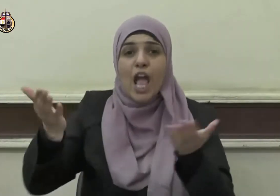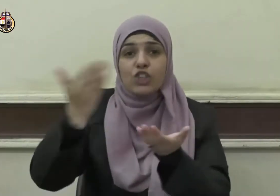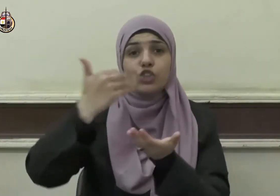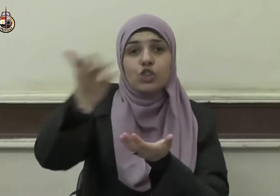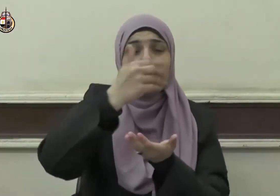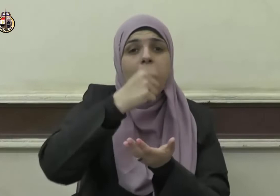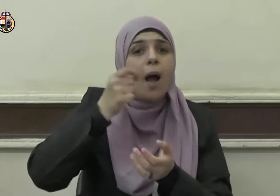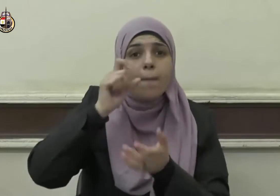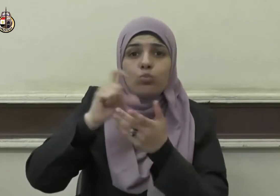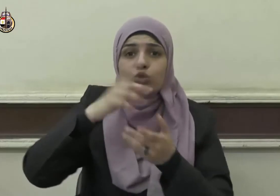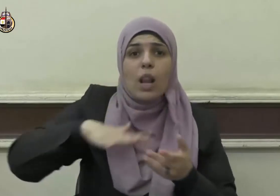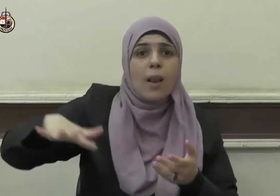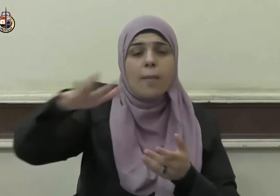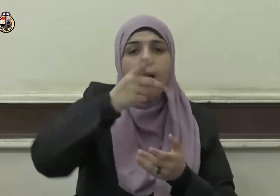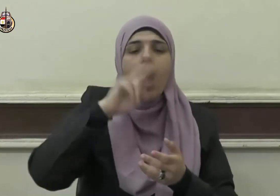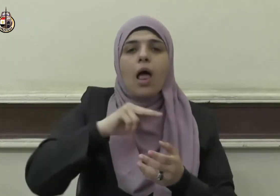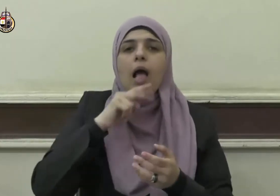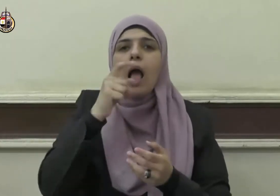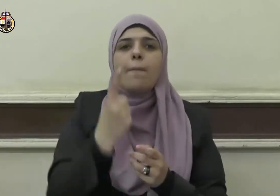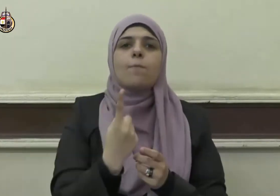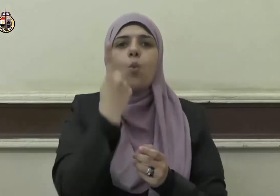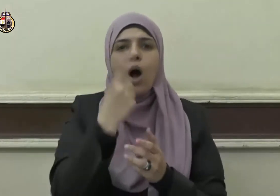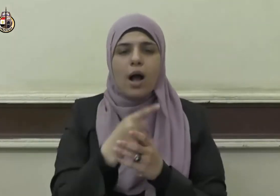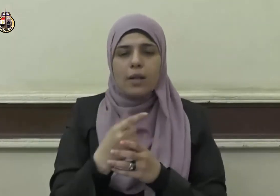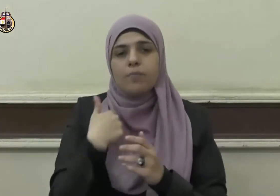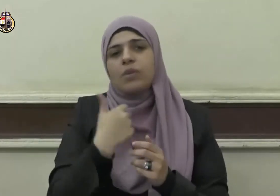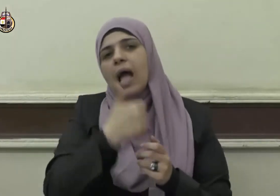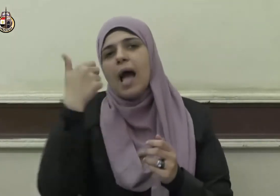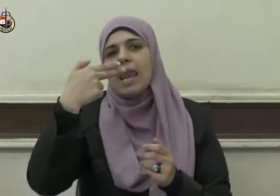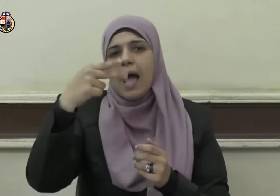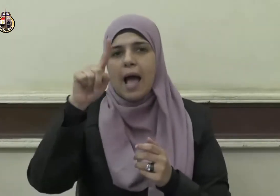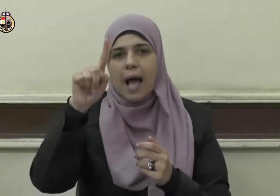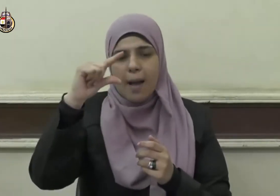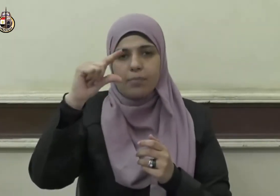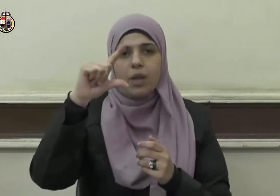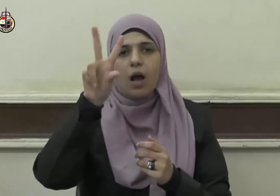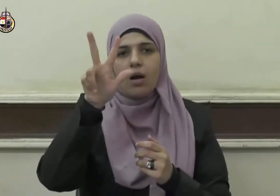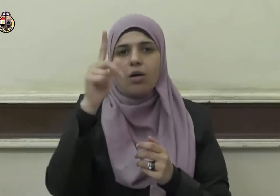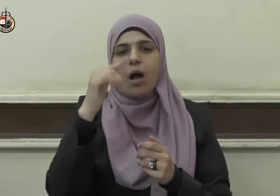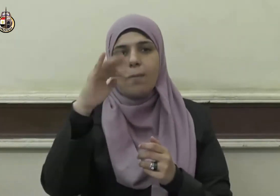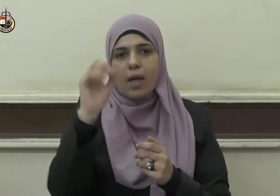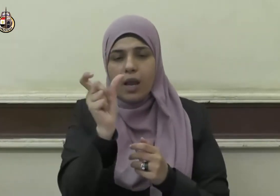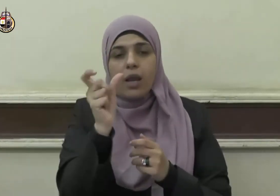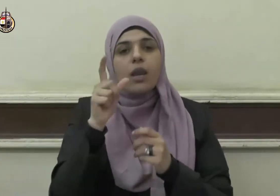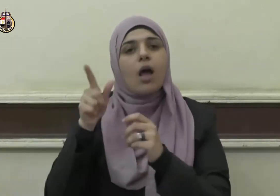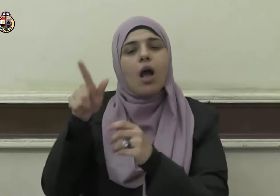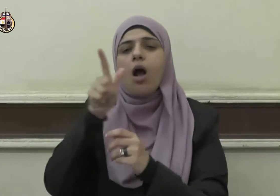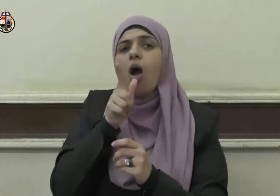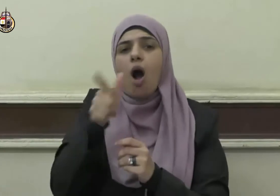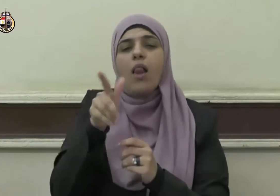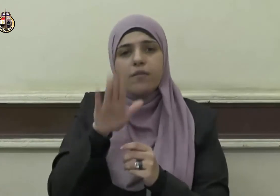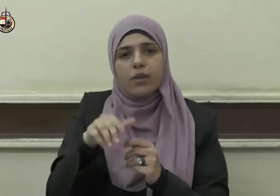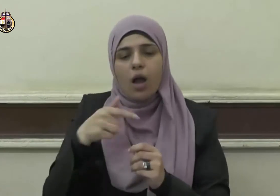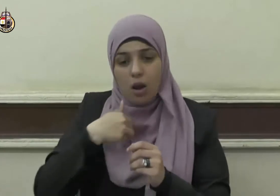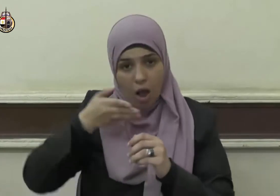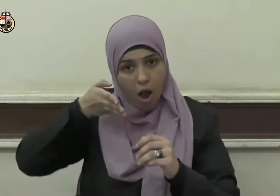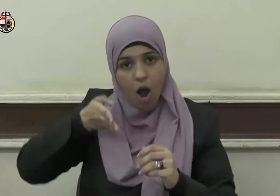قارئ واحد فعن عبد الرحمن بن عبد القارئ أنه قال خرجت مع عمر